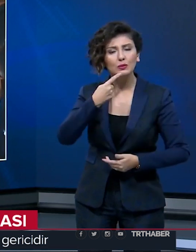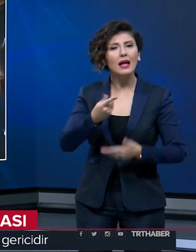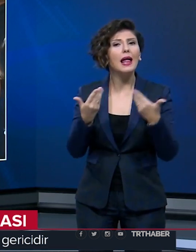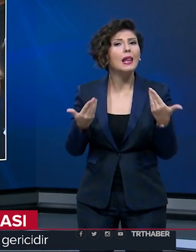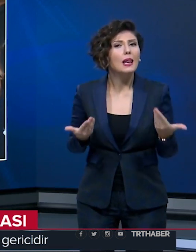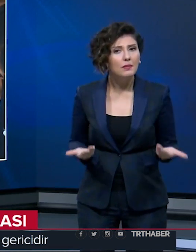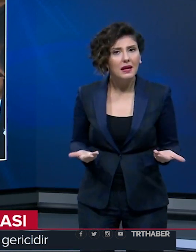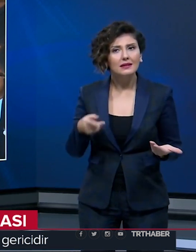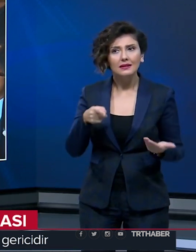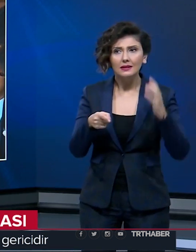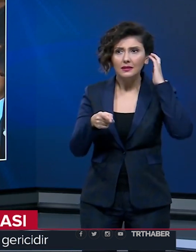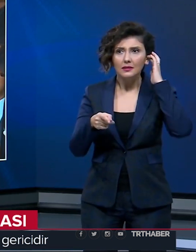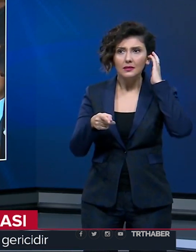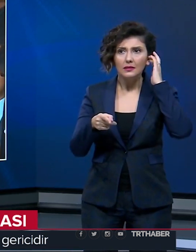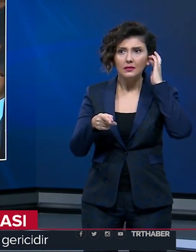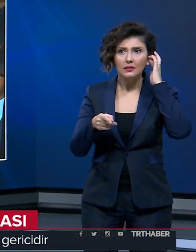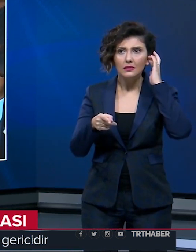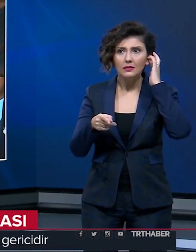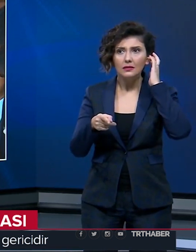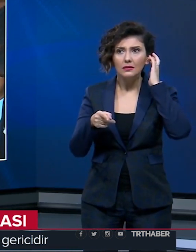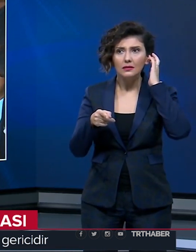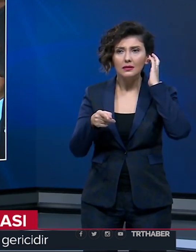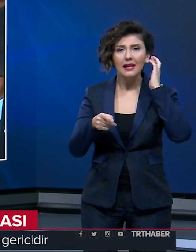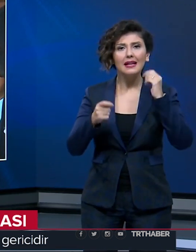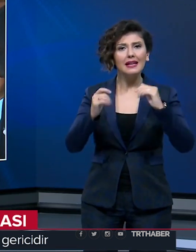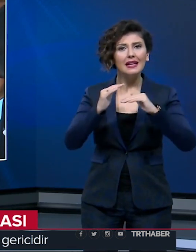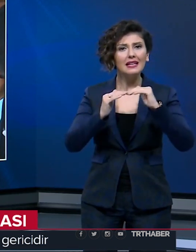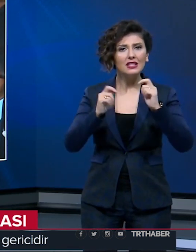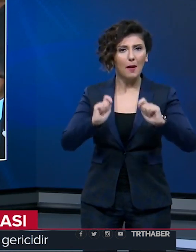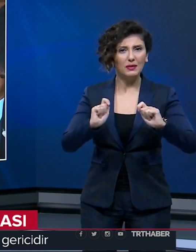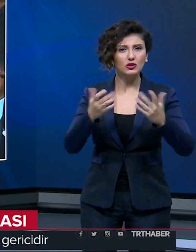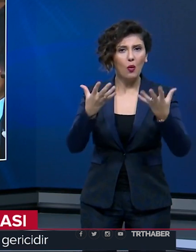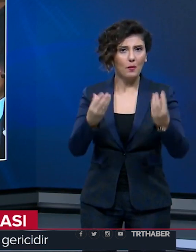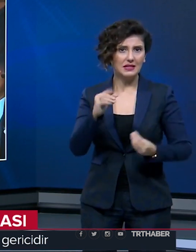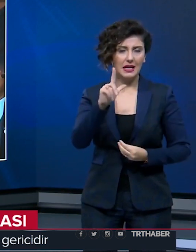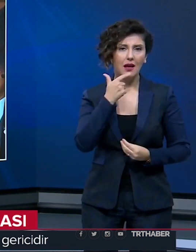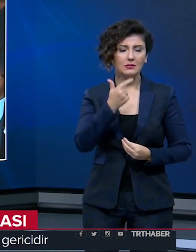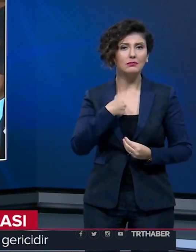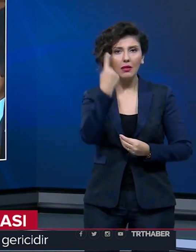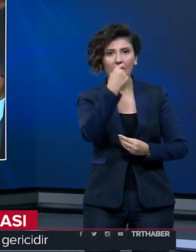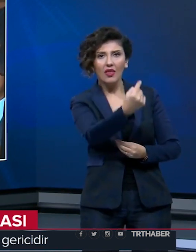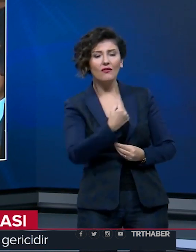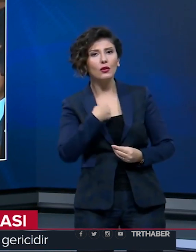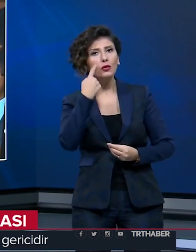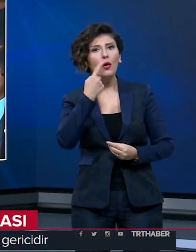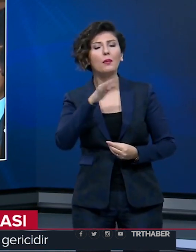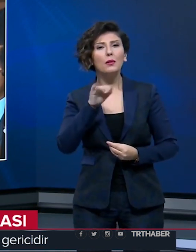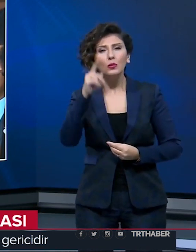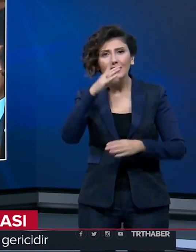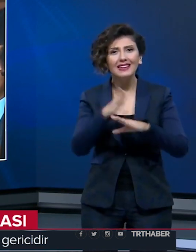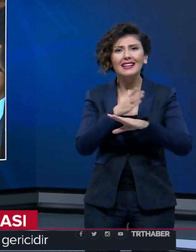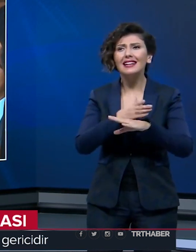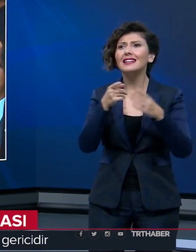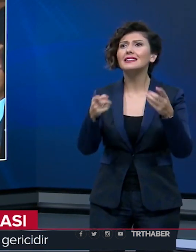Elbette bu konuda Suud tarafının yapıcı ve yardımcı olması lazım ama öyle bir tavır görmedik. Biz bu nedenle